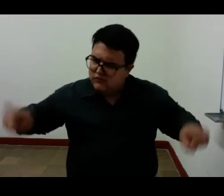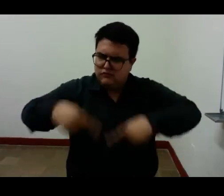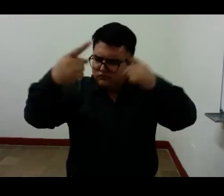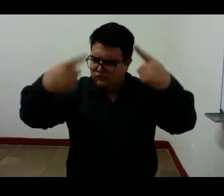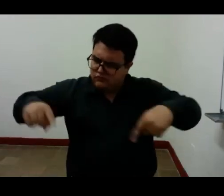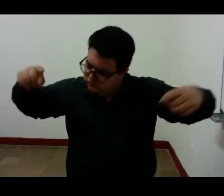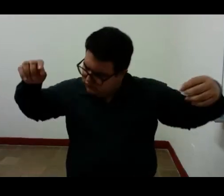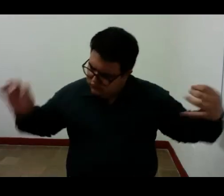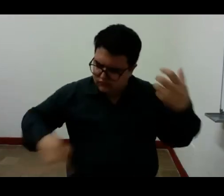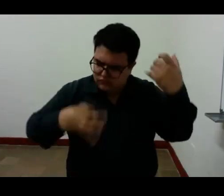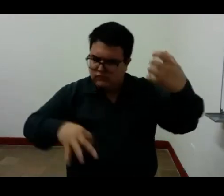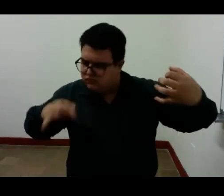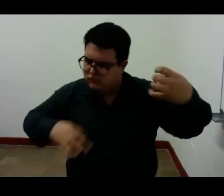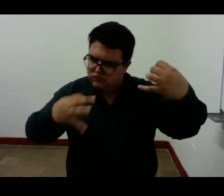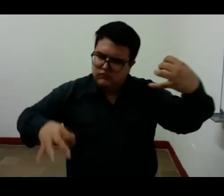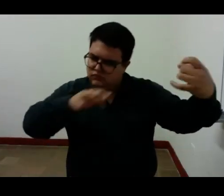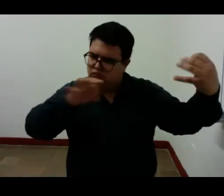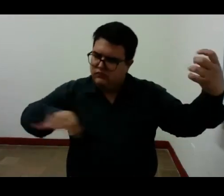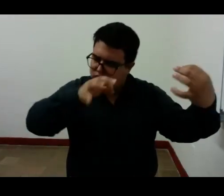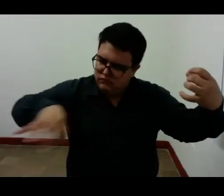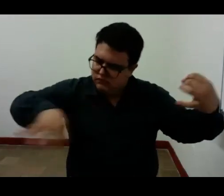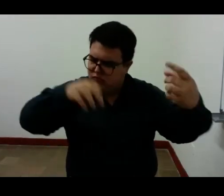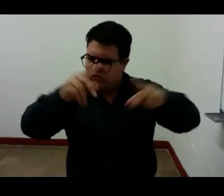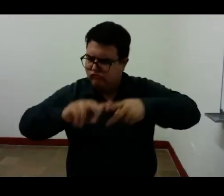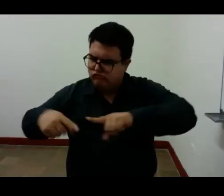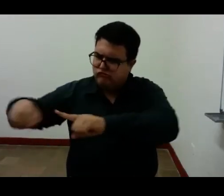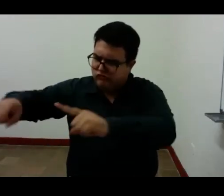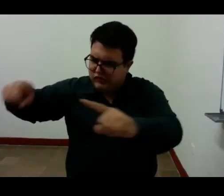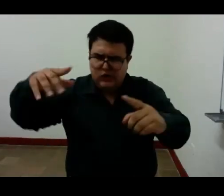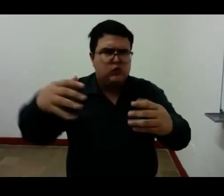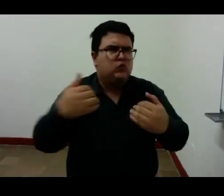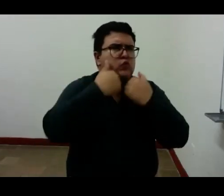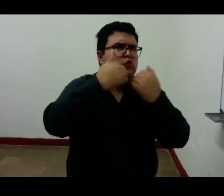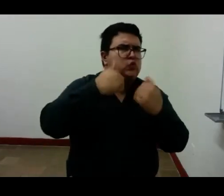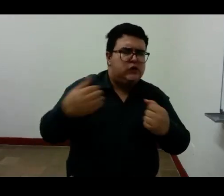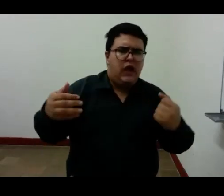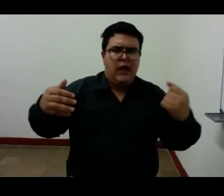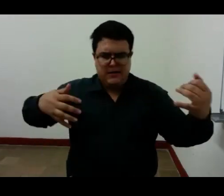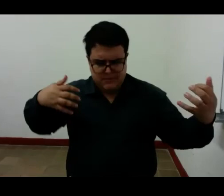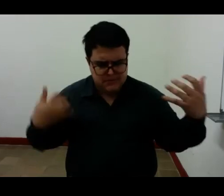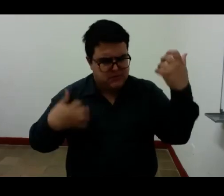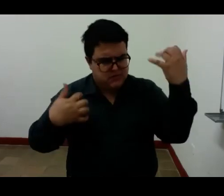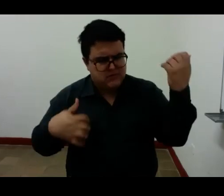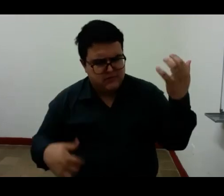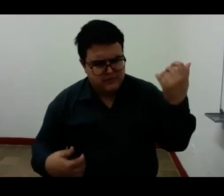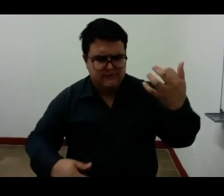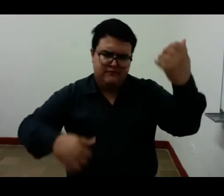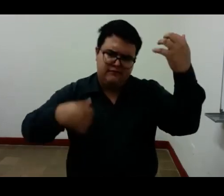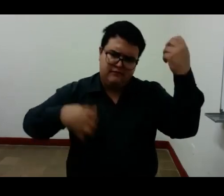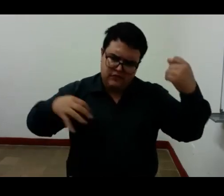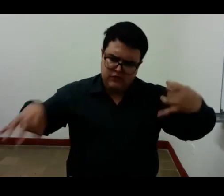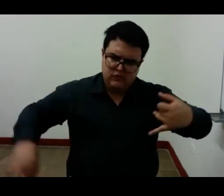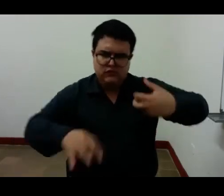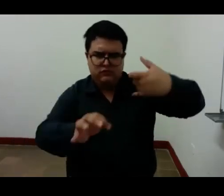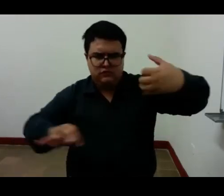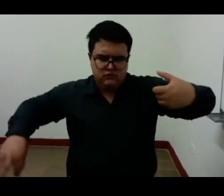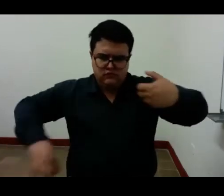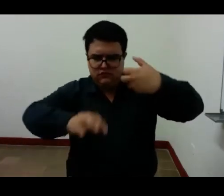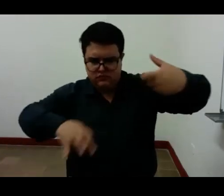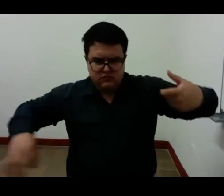instrumentos tañe correcina cuerdas y arpas timbales y tambores